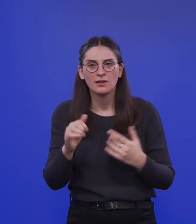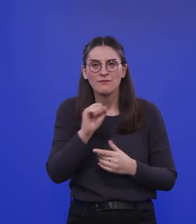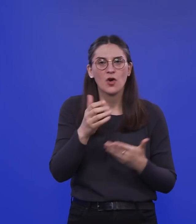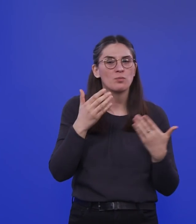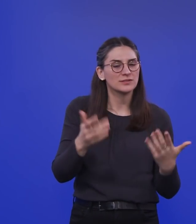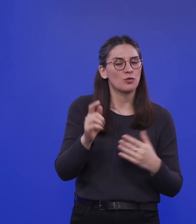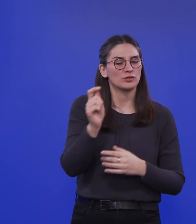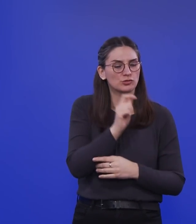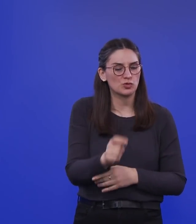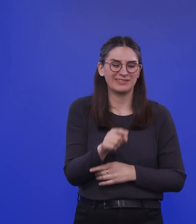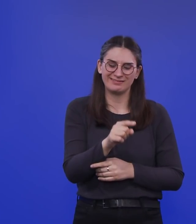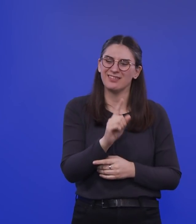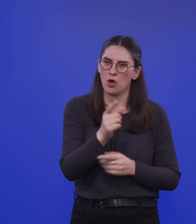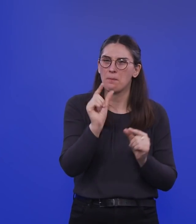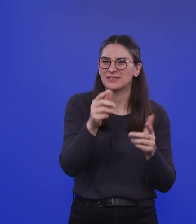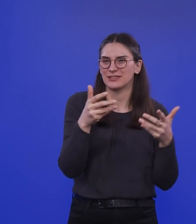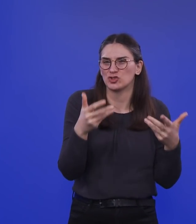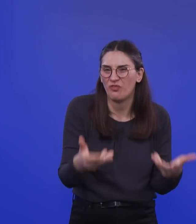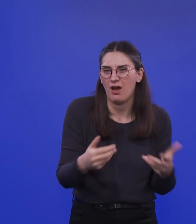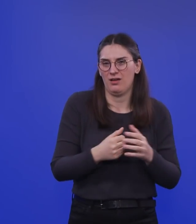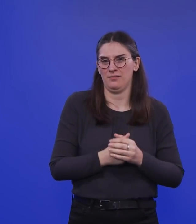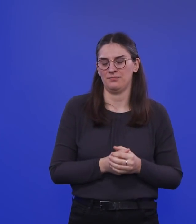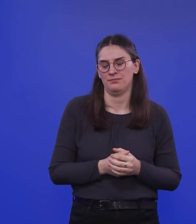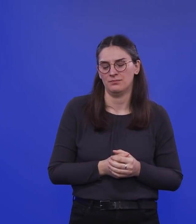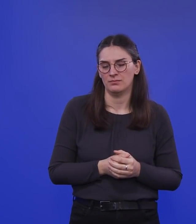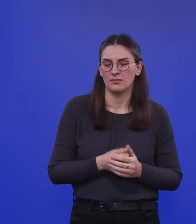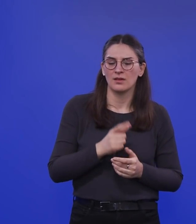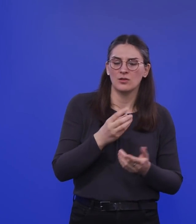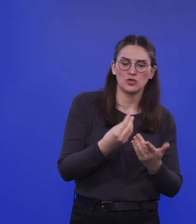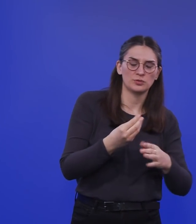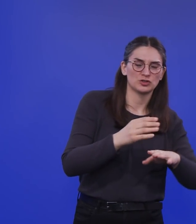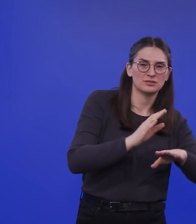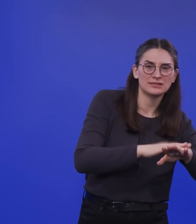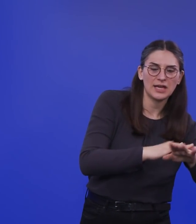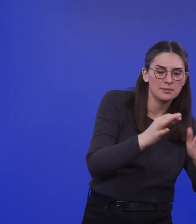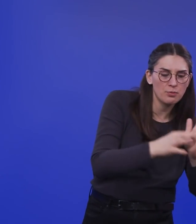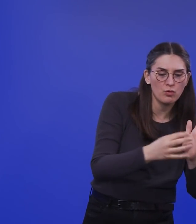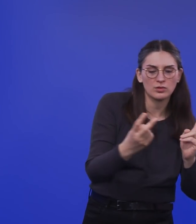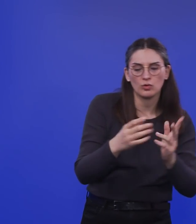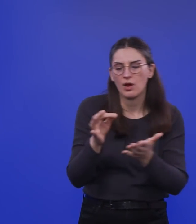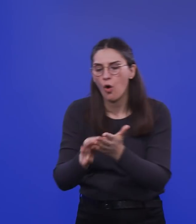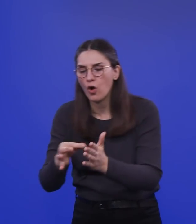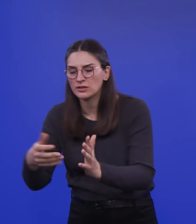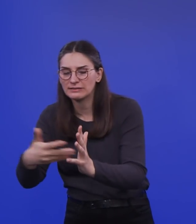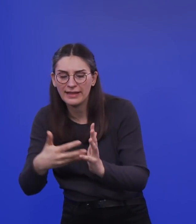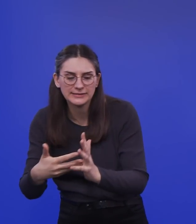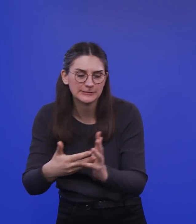entscheidende Schwächen haben. Und das zum Teil in Zeiten und an Orten getestet wurde, mit Häufigkeiten getestet wurde, wo man das Virus gar nicht